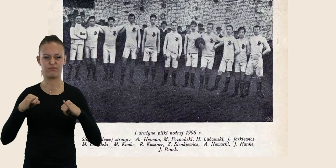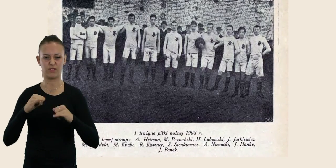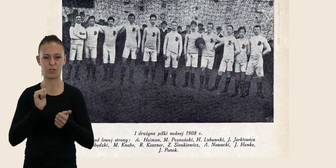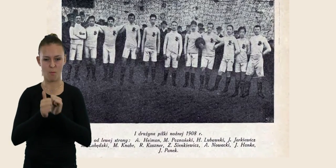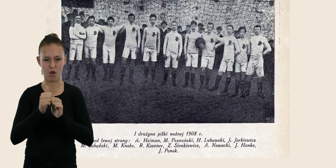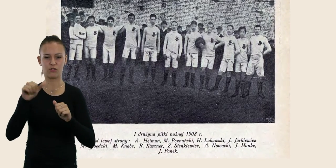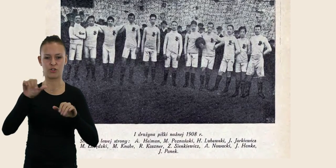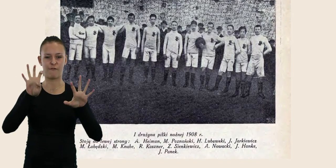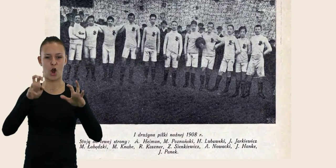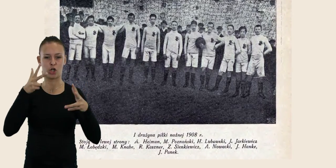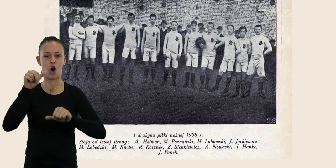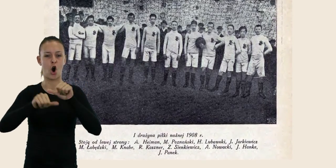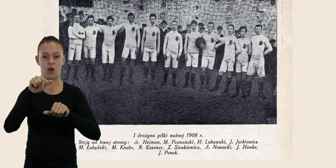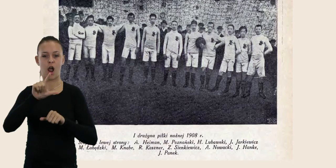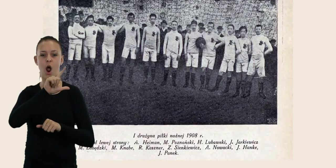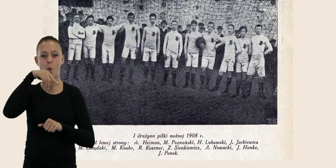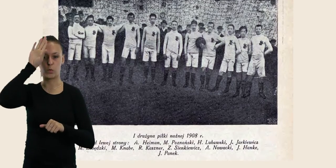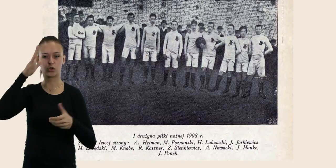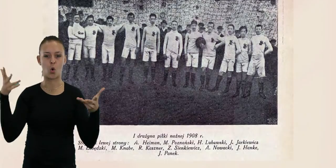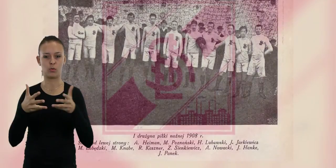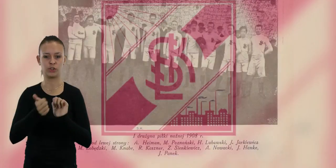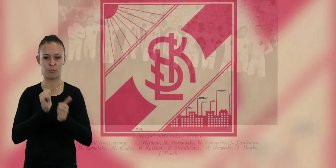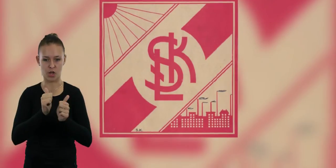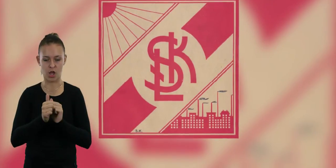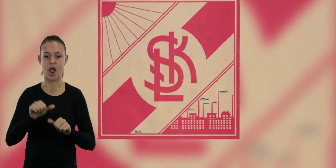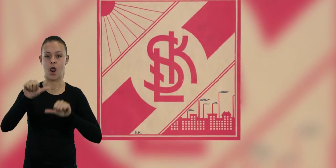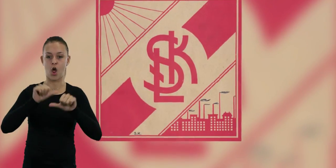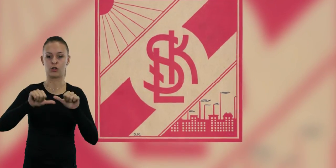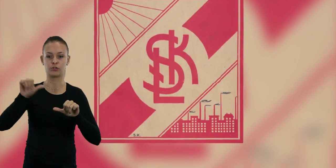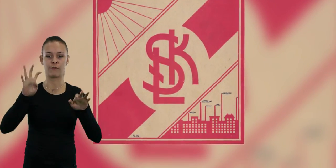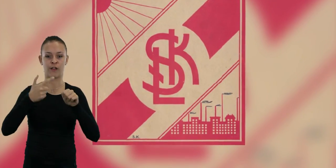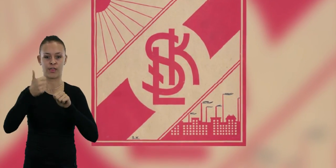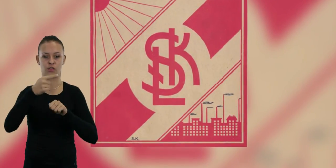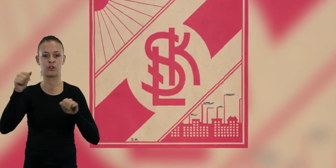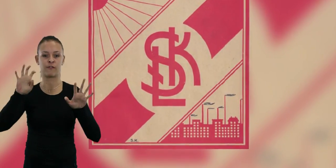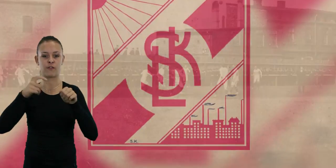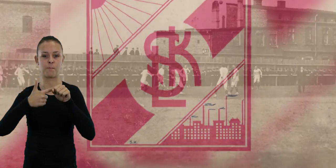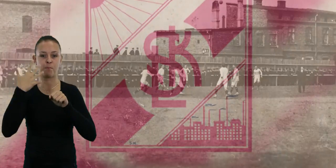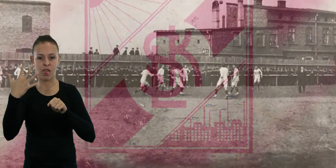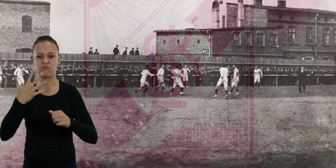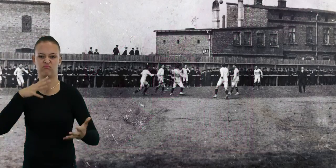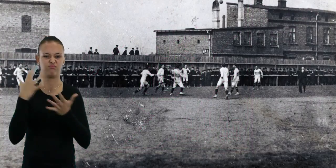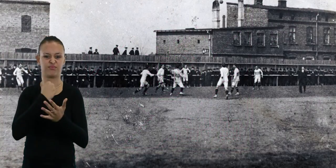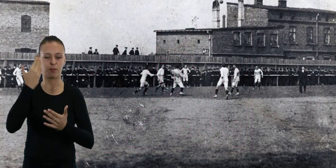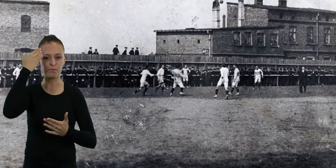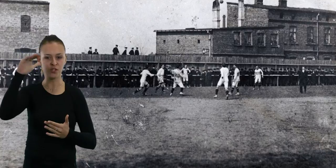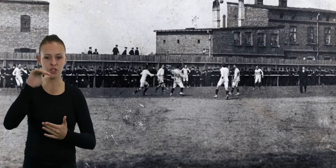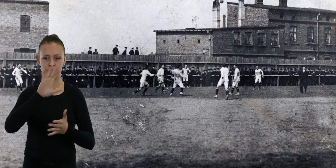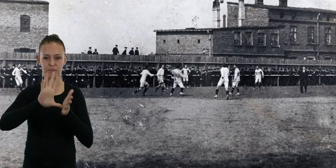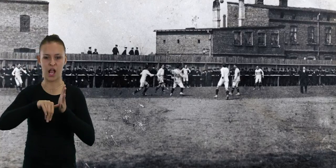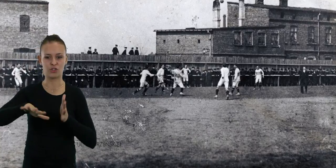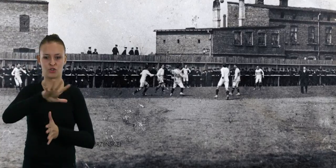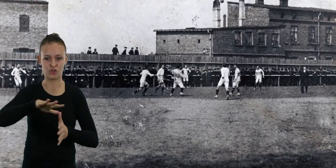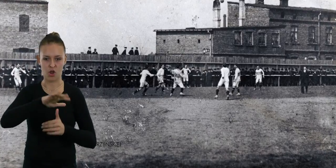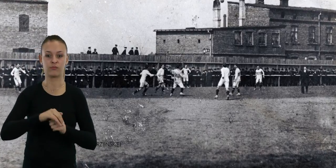najsilniejszym zespołem piłkarskim w mieście był powstały w 1908 roku Łódzki Klub Sportowy. W latach